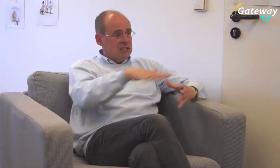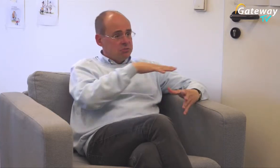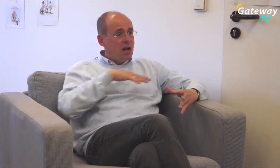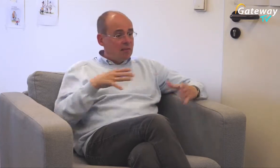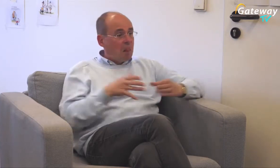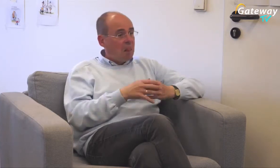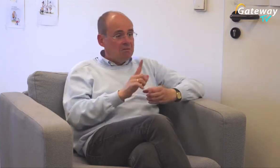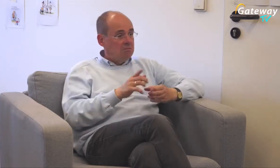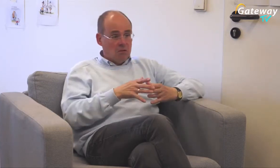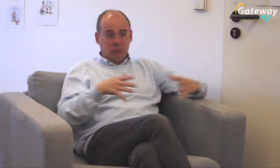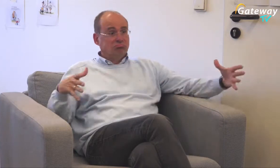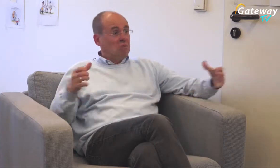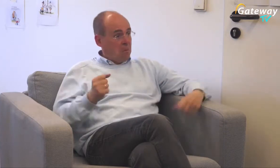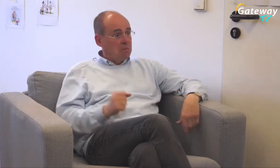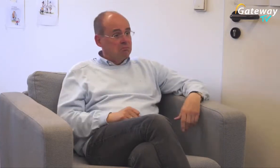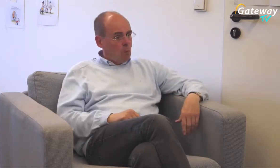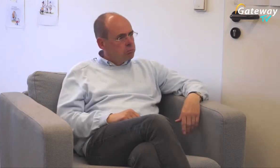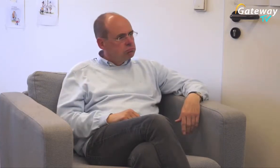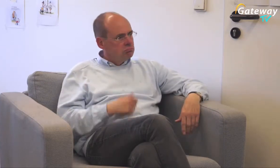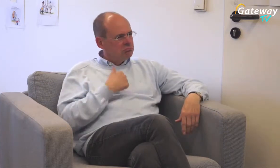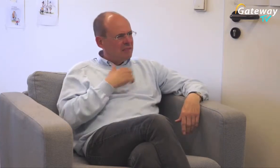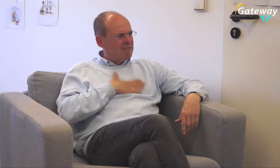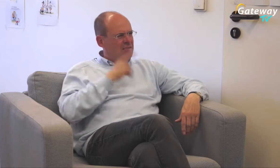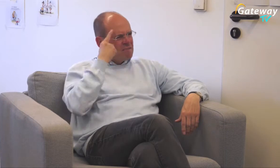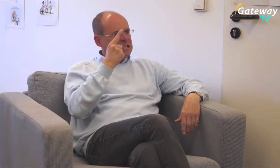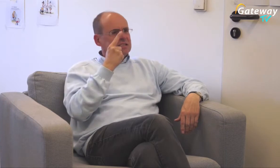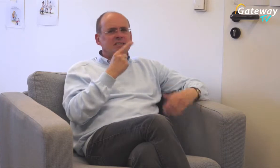Das ist ein ziemlich großer Bereich Also es ist nicht wenig zu tun, es ist sehr viel